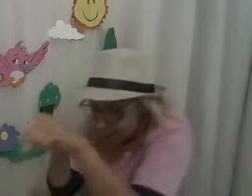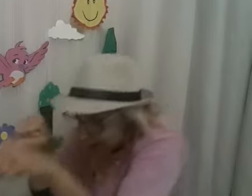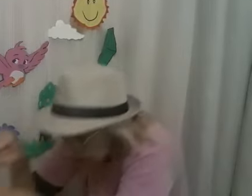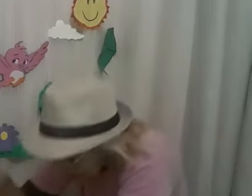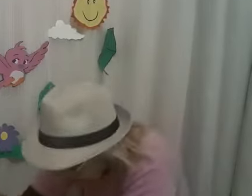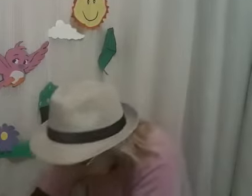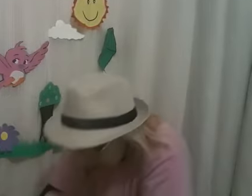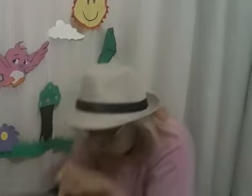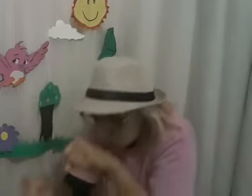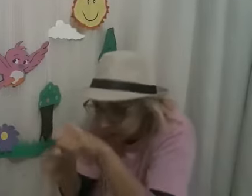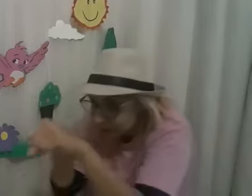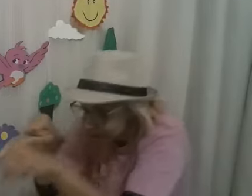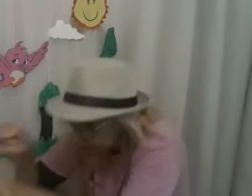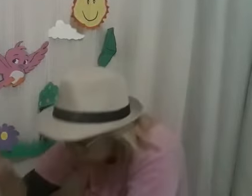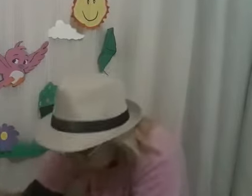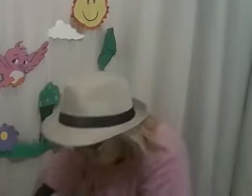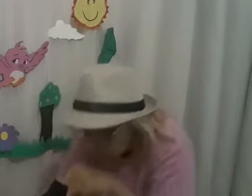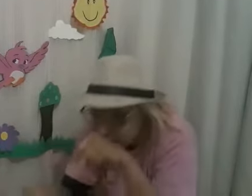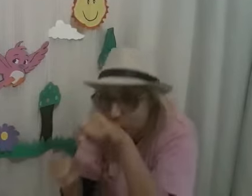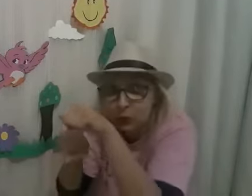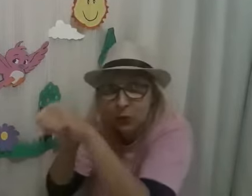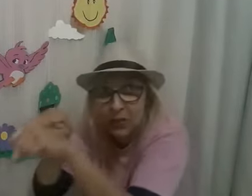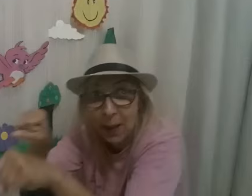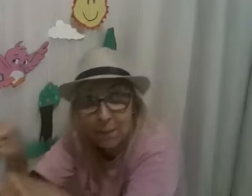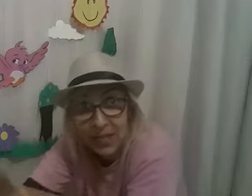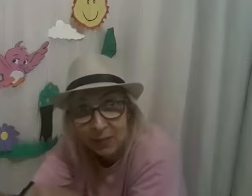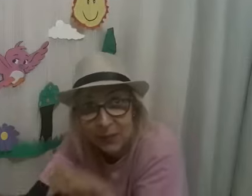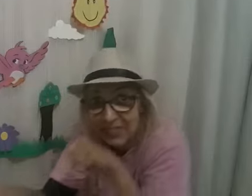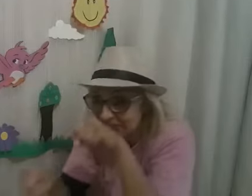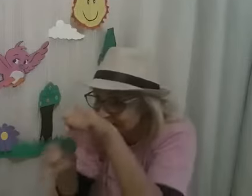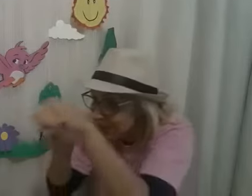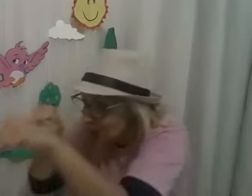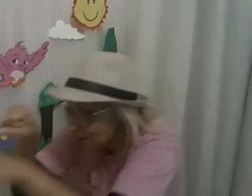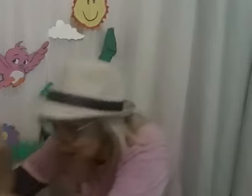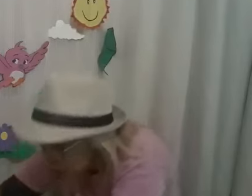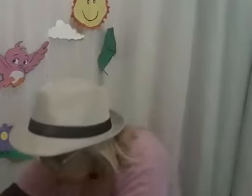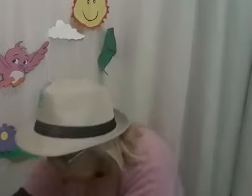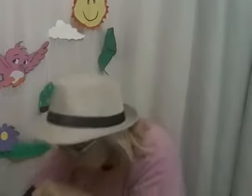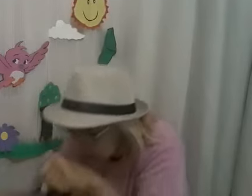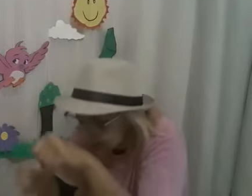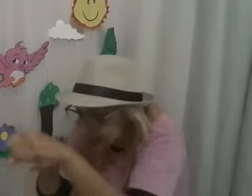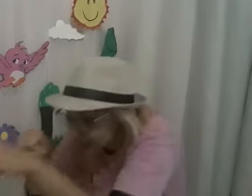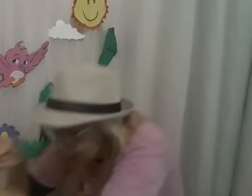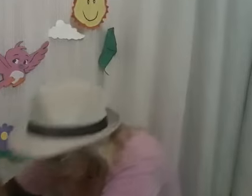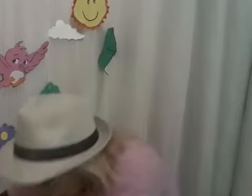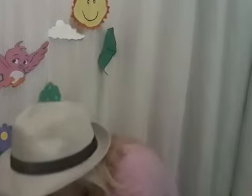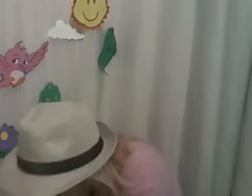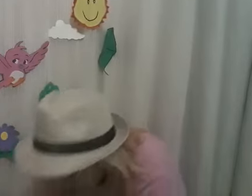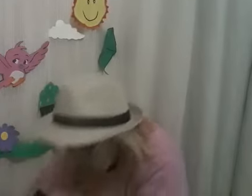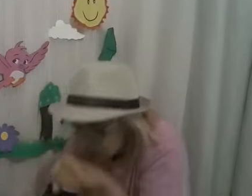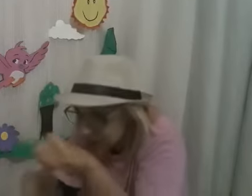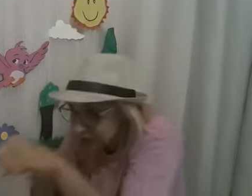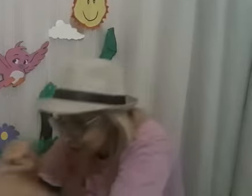passar embaixo do túnel que é bem pequenininho. Abaixem, crianças! Vamos abaixando.